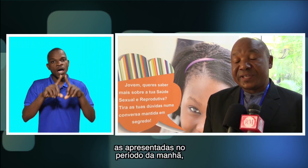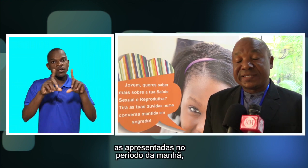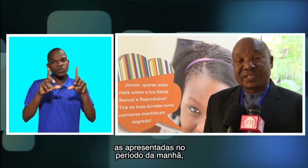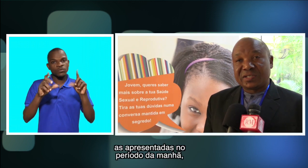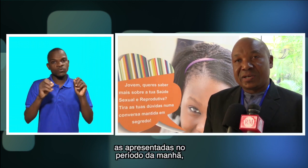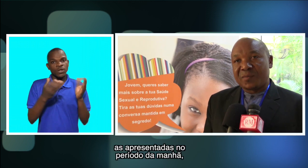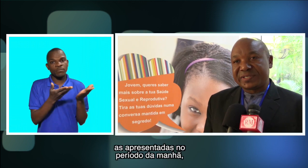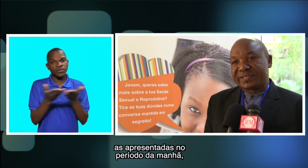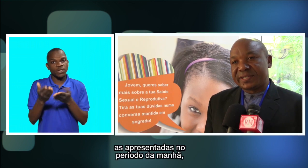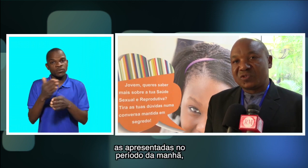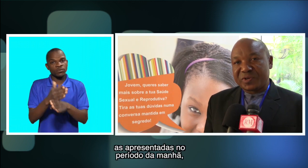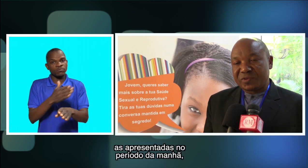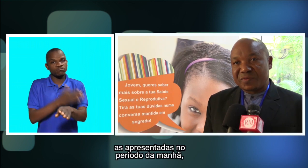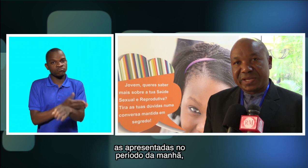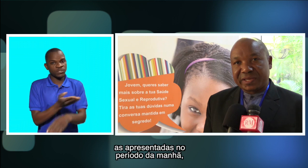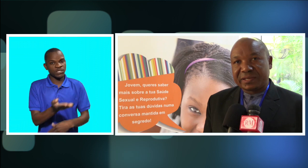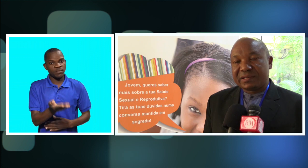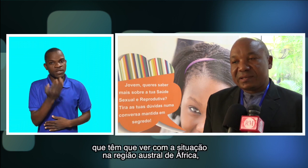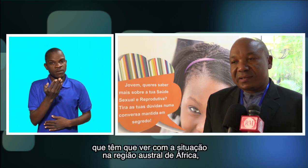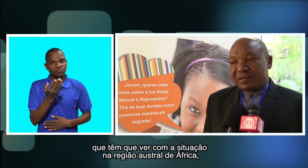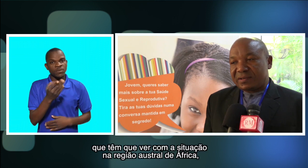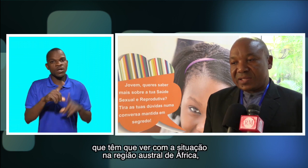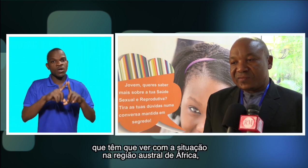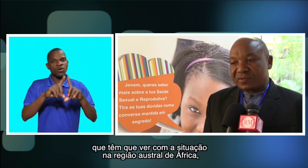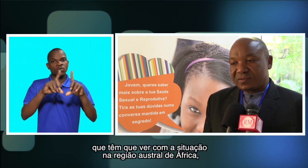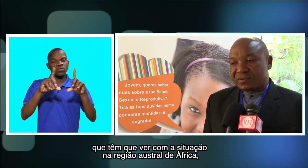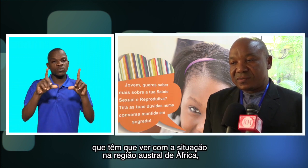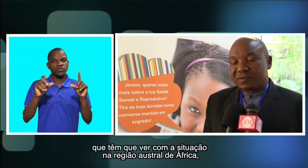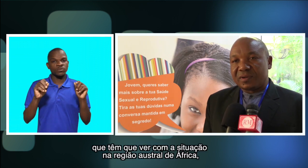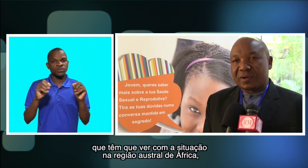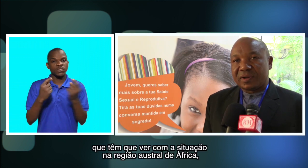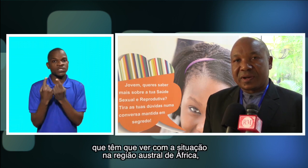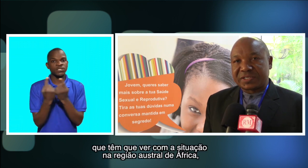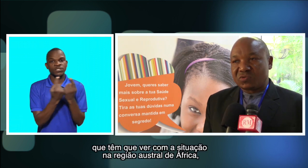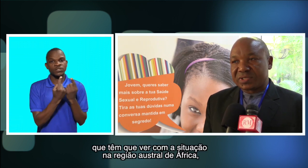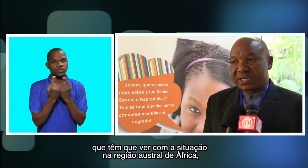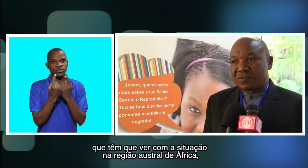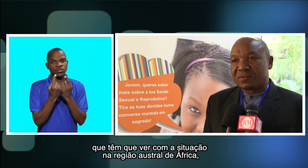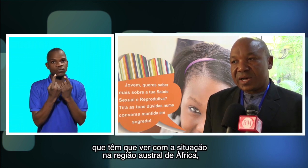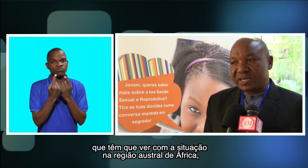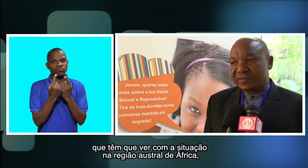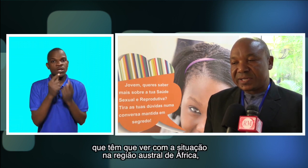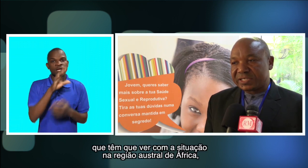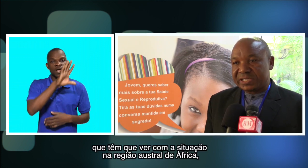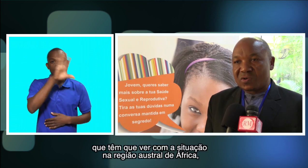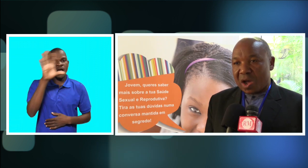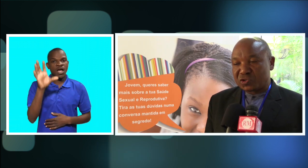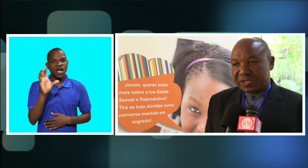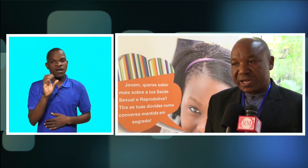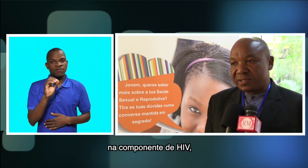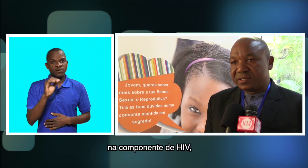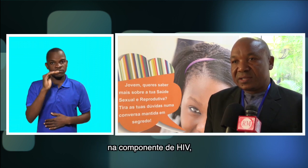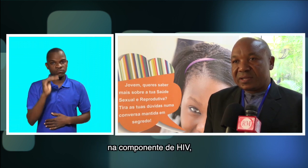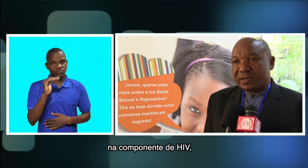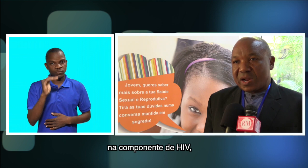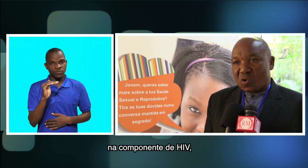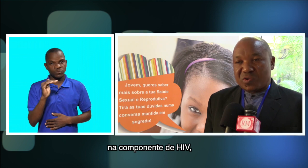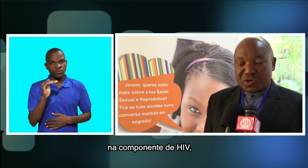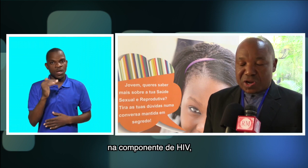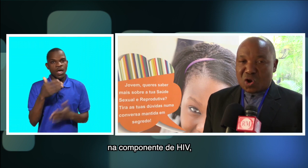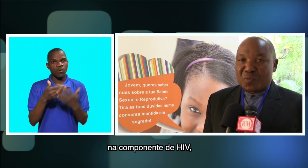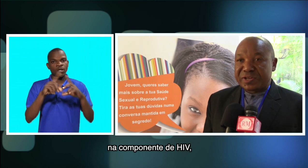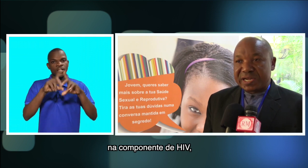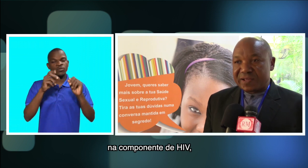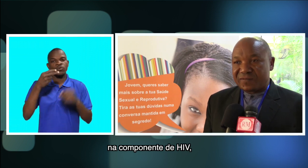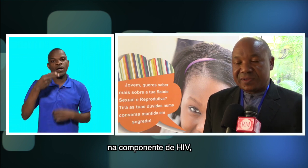evidências apresentadas No período da manhã Que tem a ver com A situação a nível da região austral Na